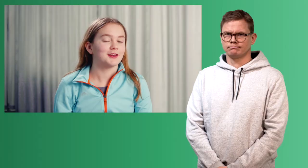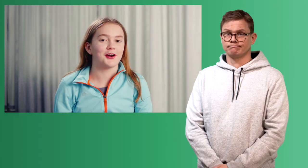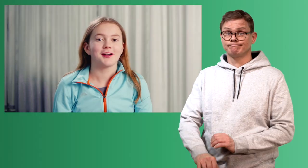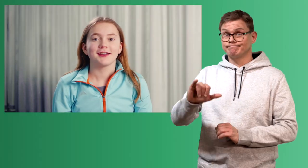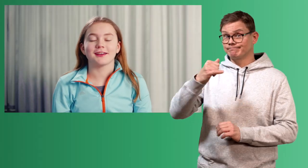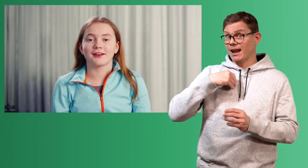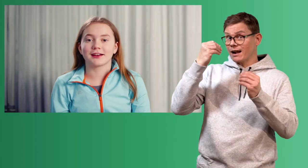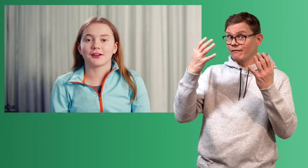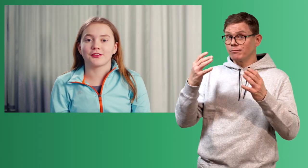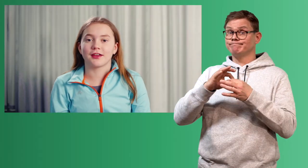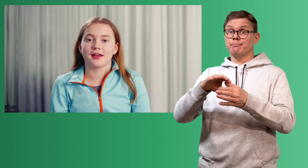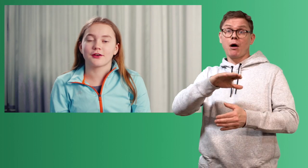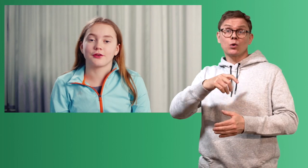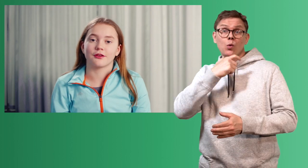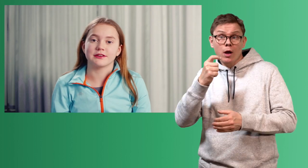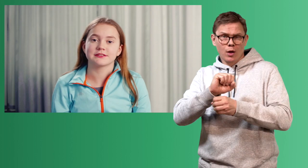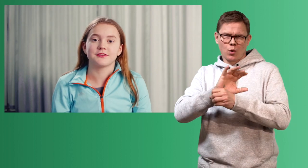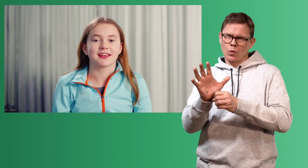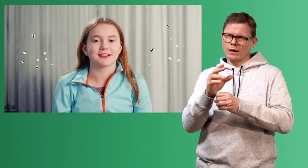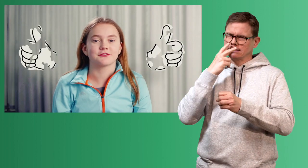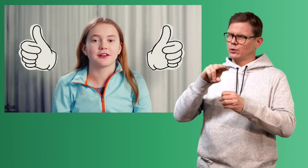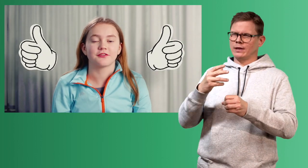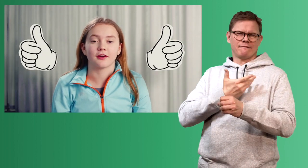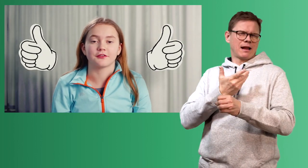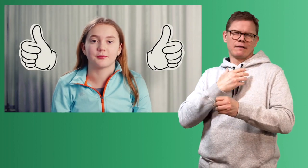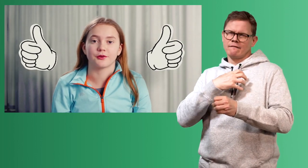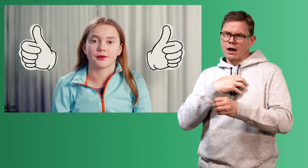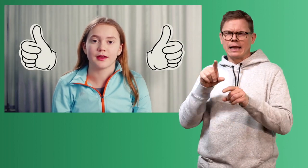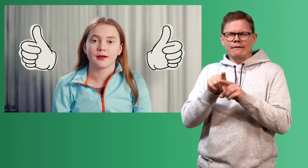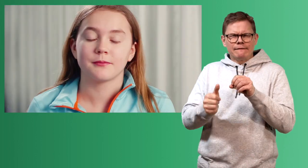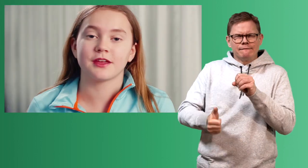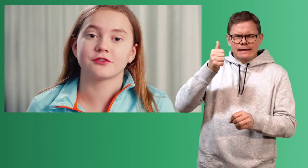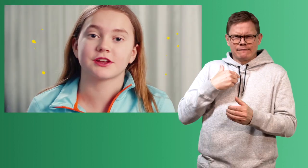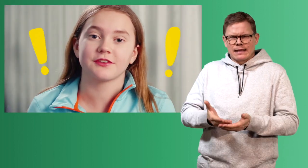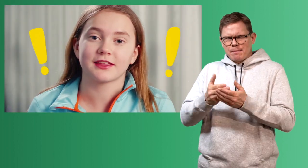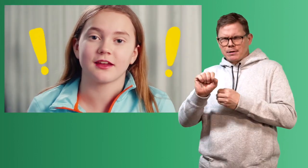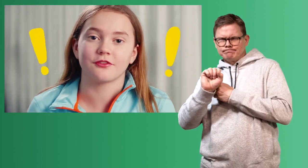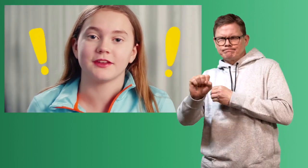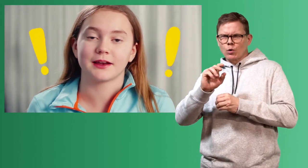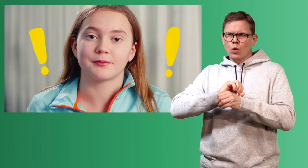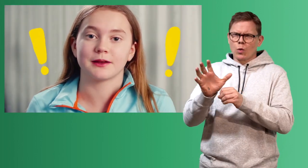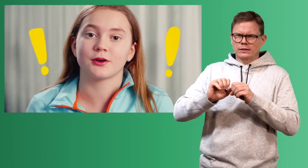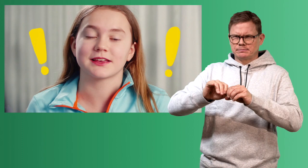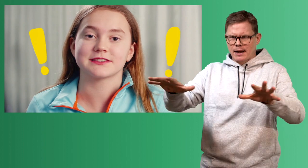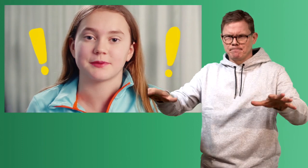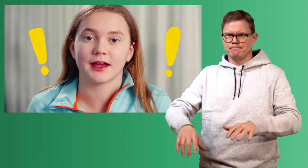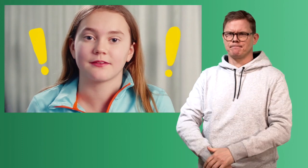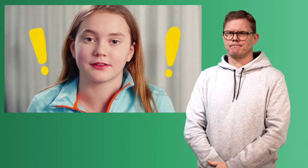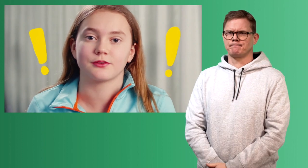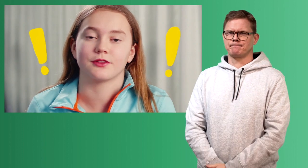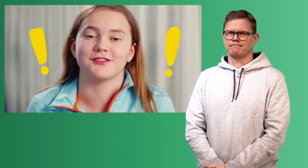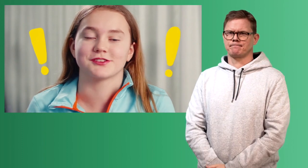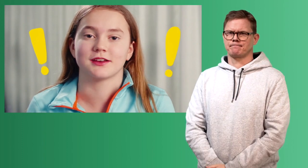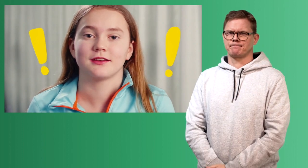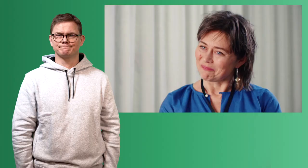nå? Ja, jeg har lært at koronavirus virker ikke så veldig farlig for barn og unge. Men det er fortsatt viktig at vi hjelper til med å ikke spre